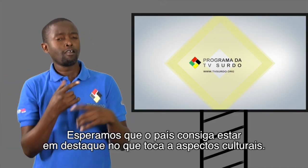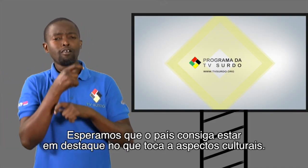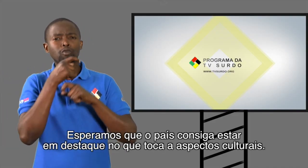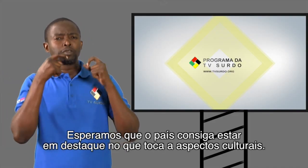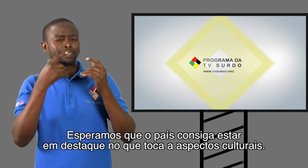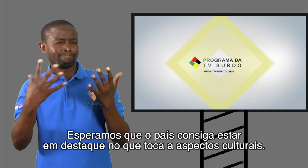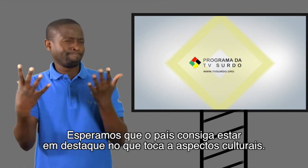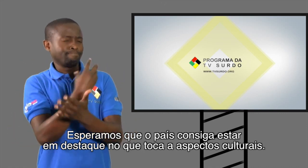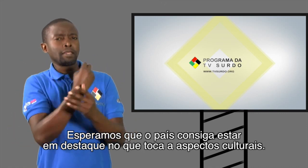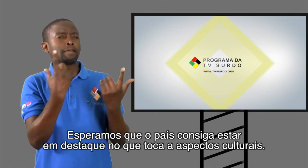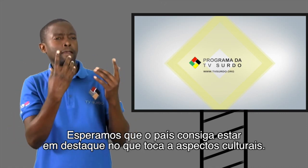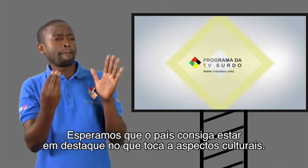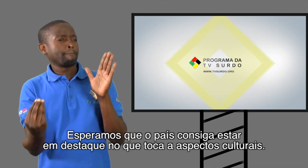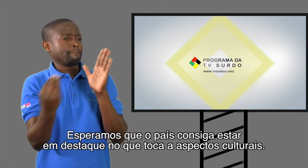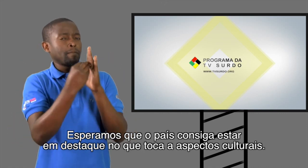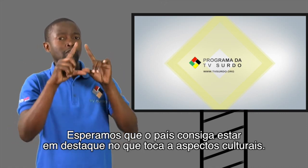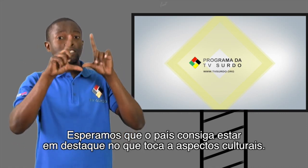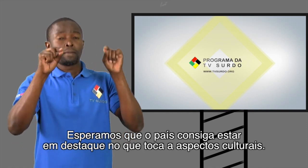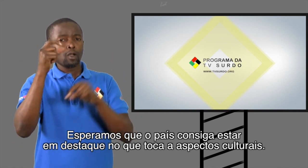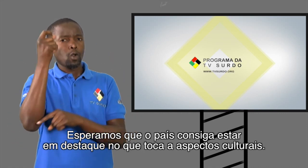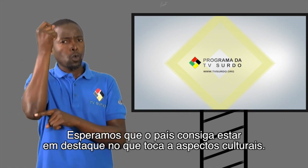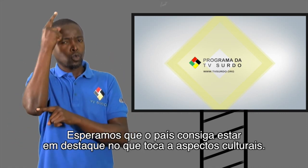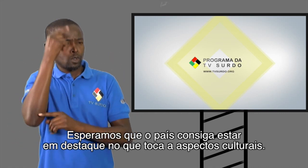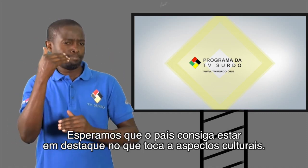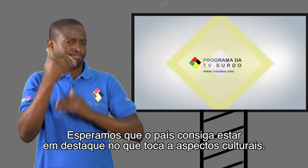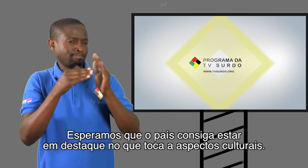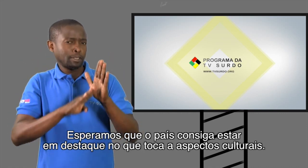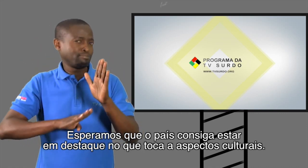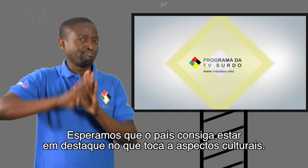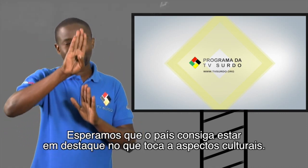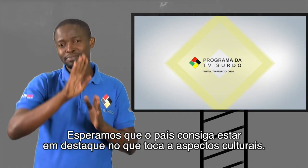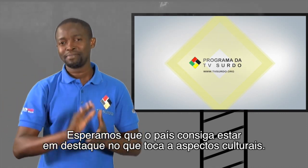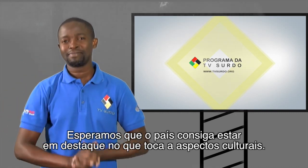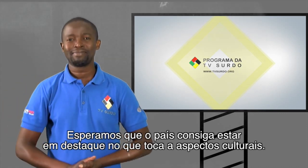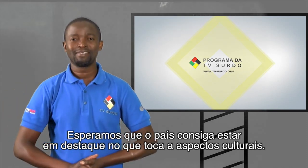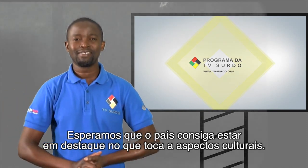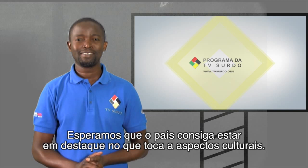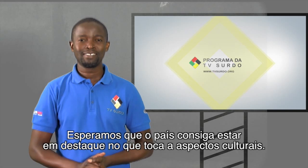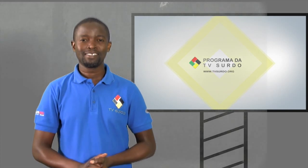Esperamos que o país consiga estar em destaque no que toca a aspectos culturais.